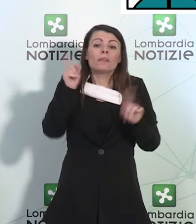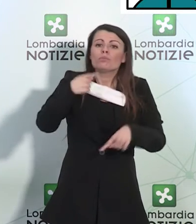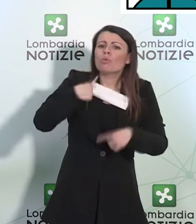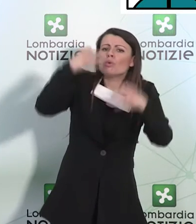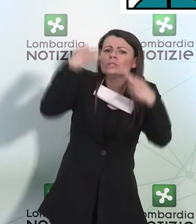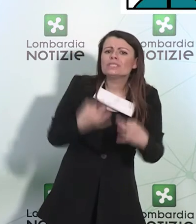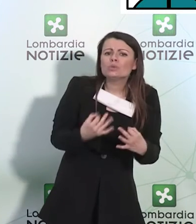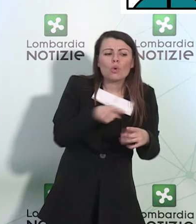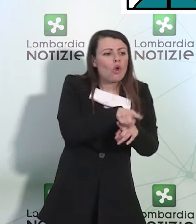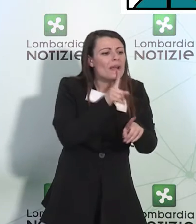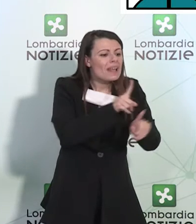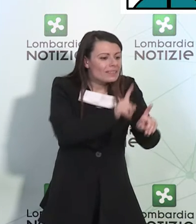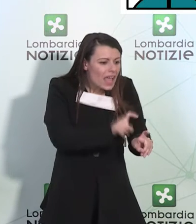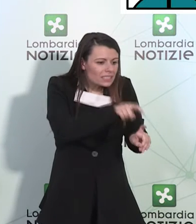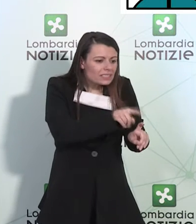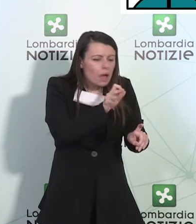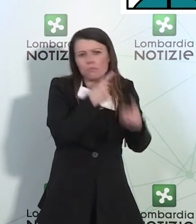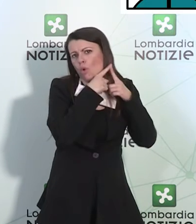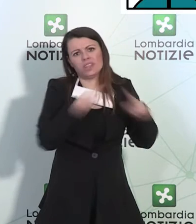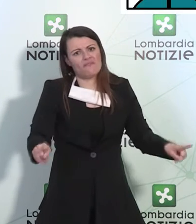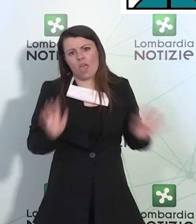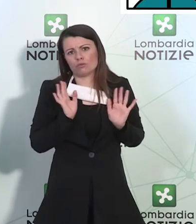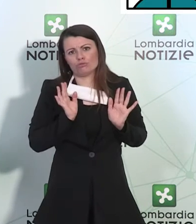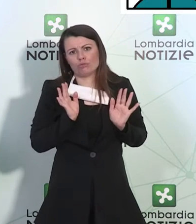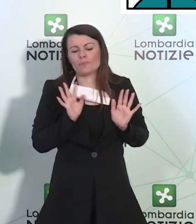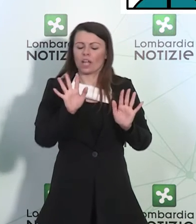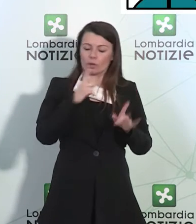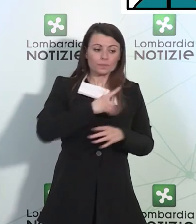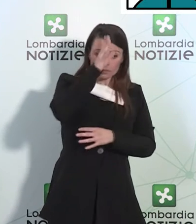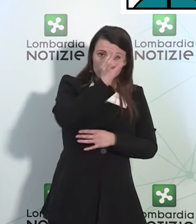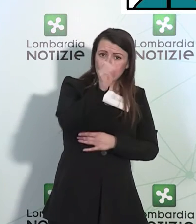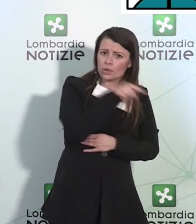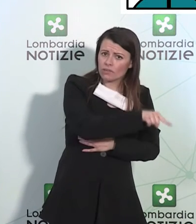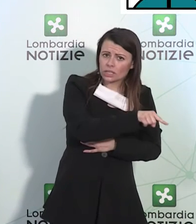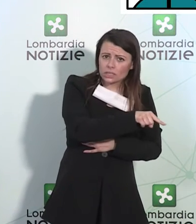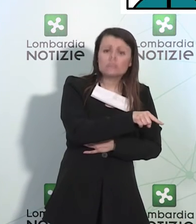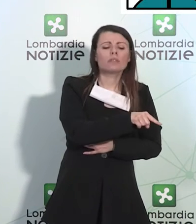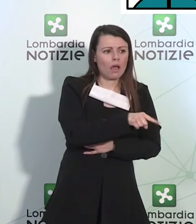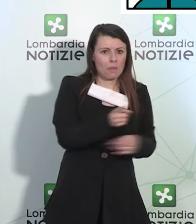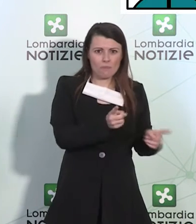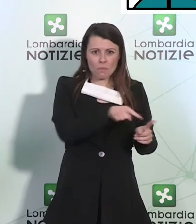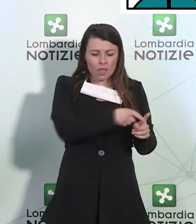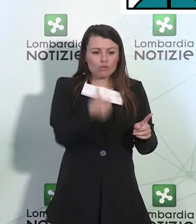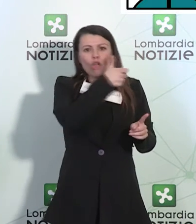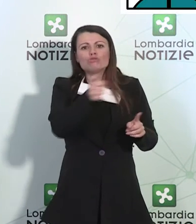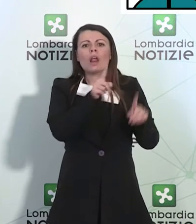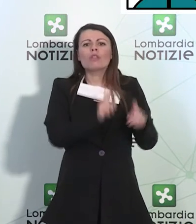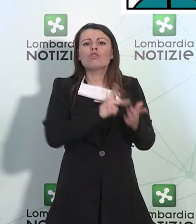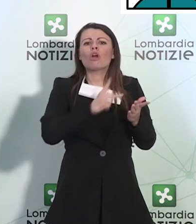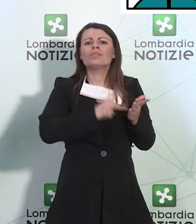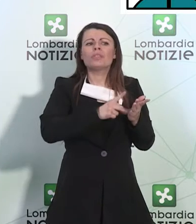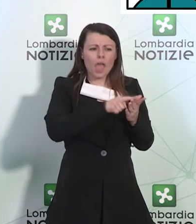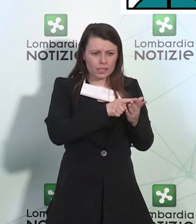test completamente diverso. Tutti i test... Allora, l'università sta valutando più di 100 test che